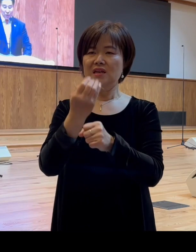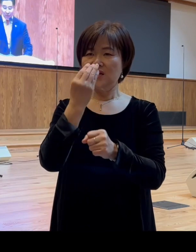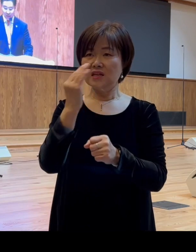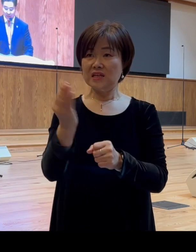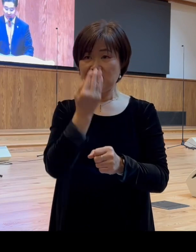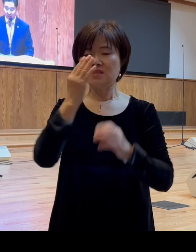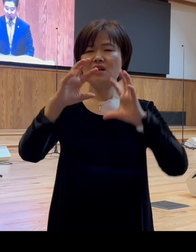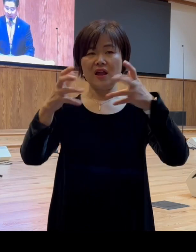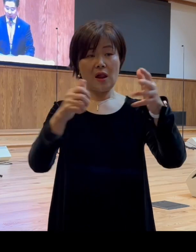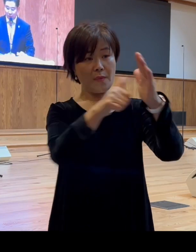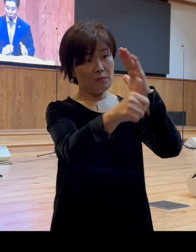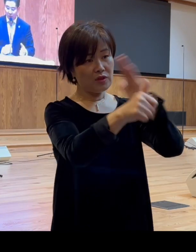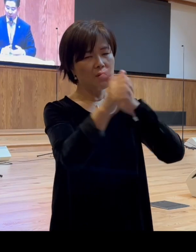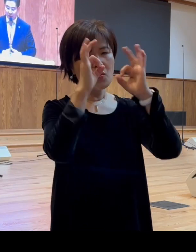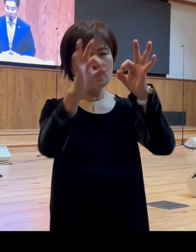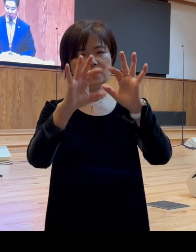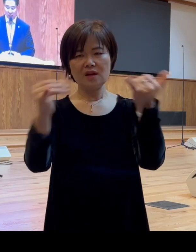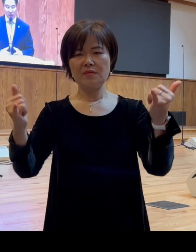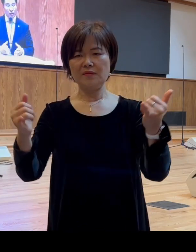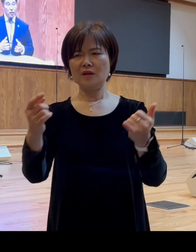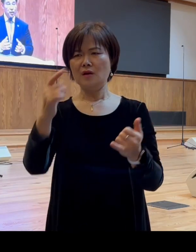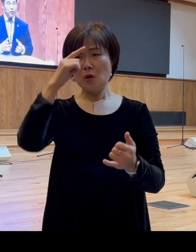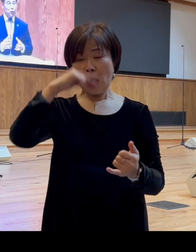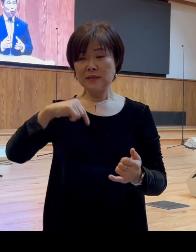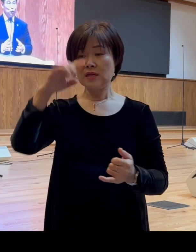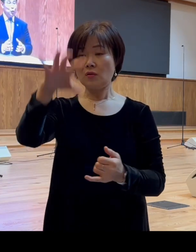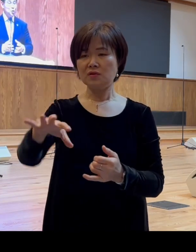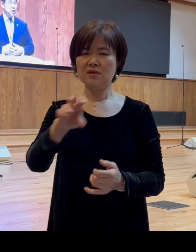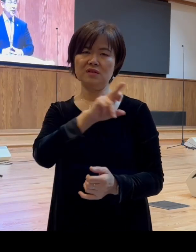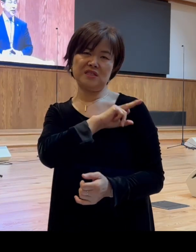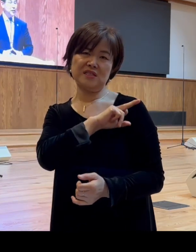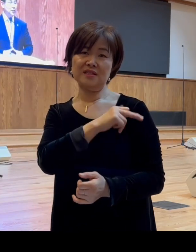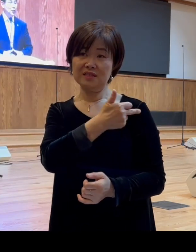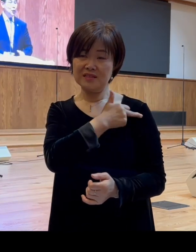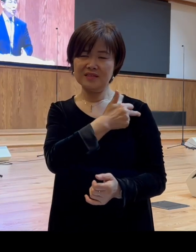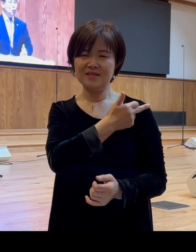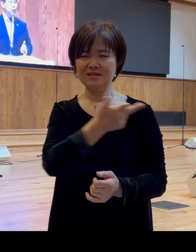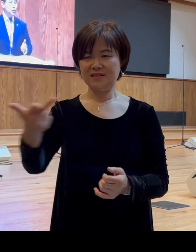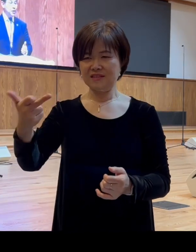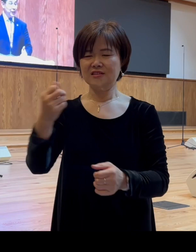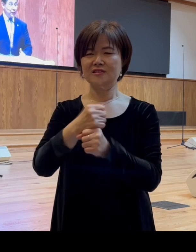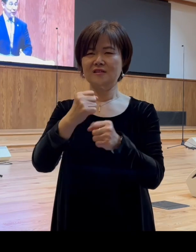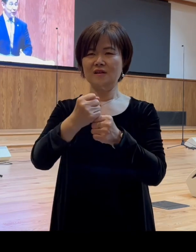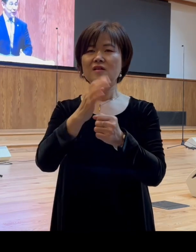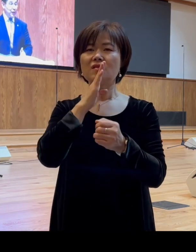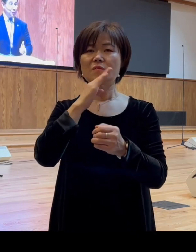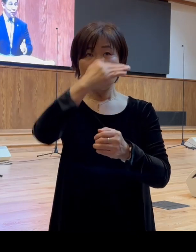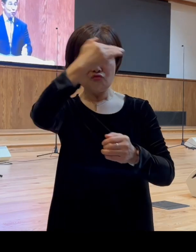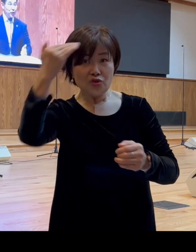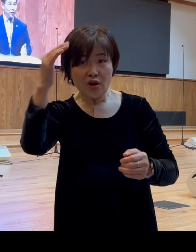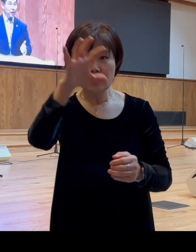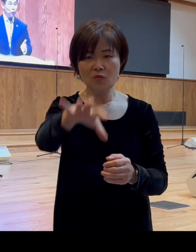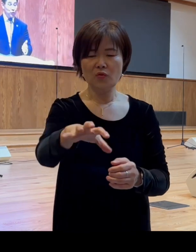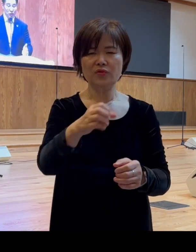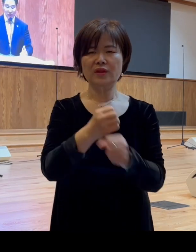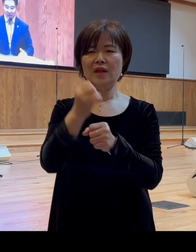여러분이 소아시아에서 가장 큰 규모를 자랑하는 공연장이었던 이 에베소의 원형극장에는